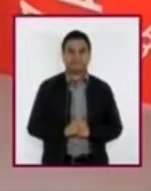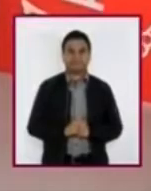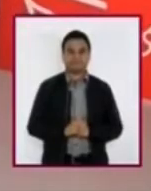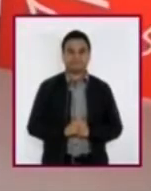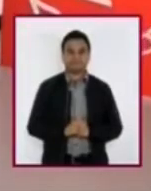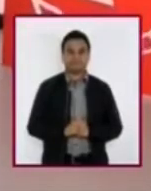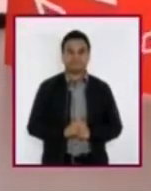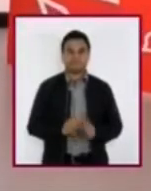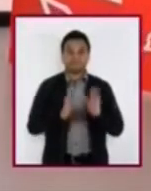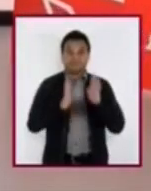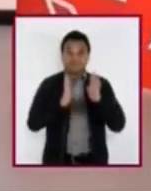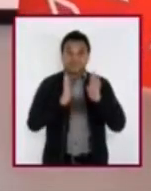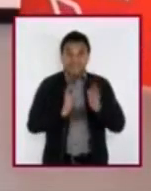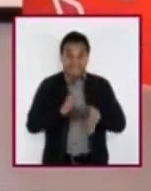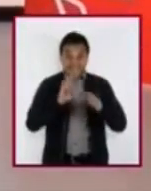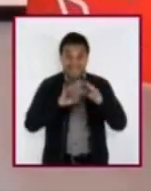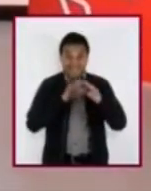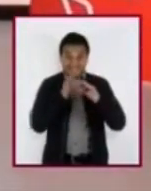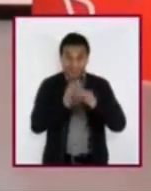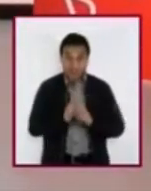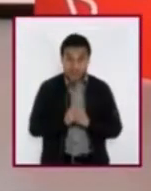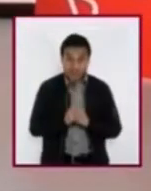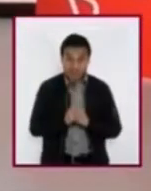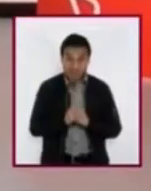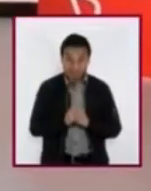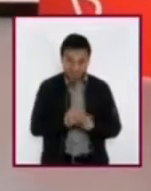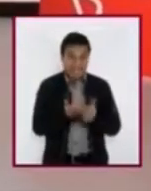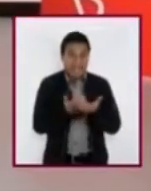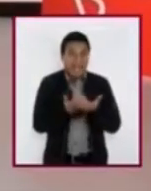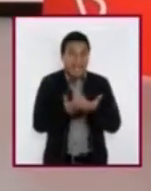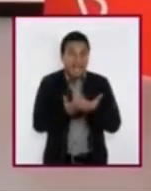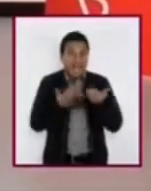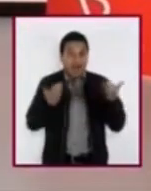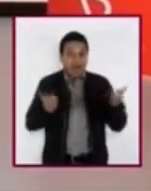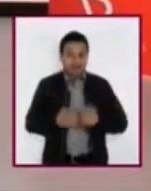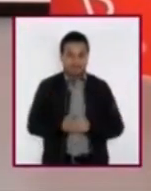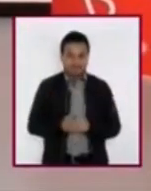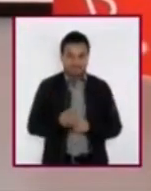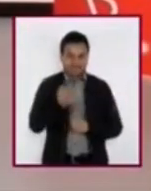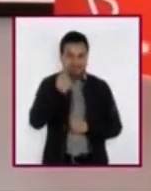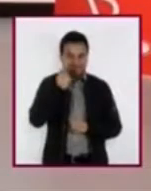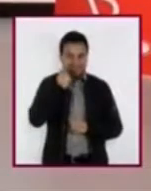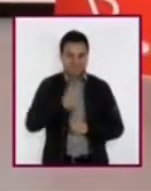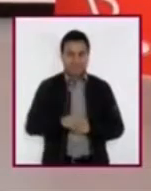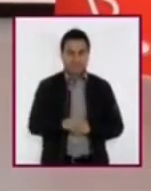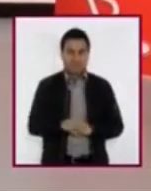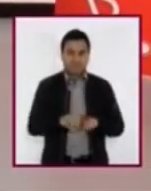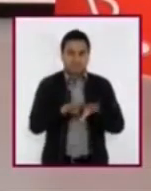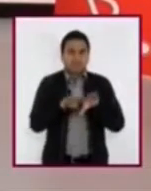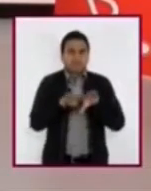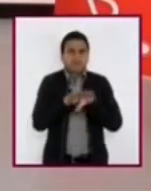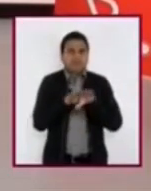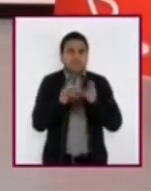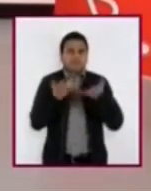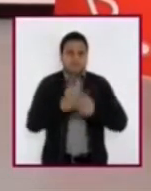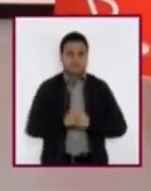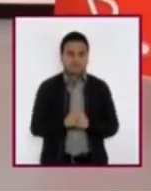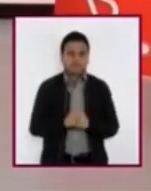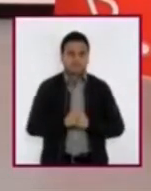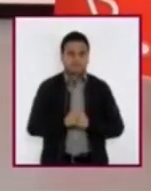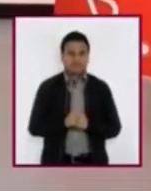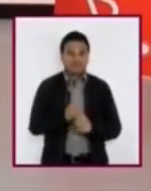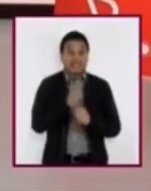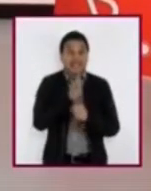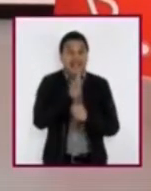¿Ya están listas y listos? Pues ahora, traten de seguir mi voz. El truco para que funcione este experimento es que a partir de este